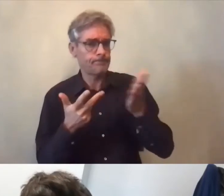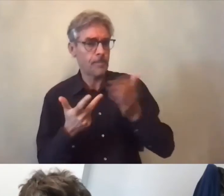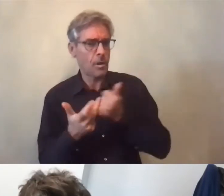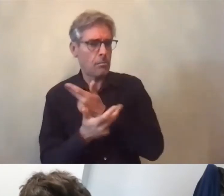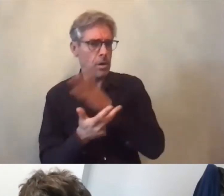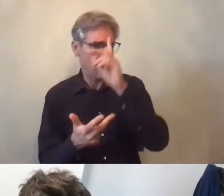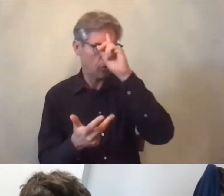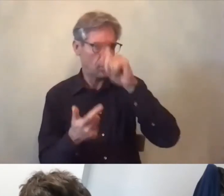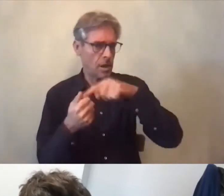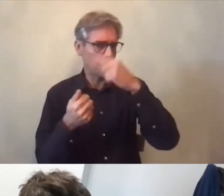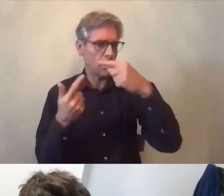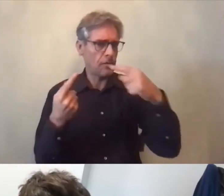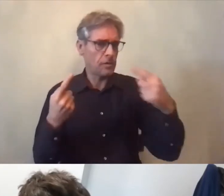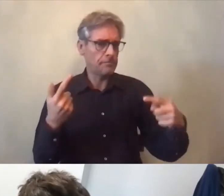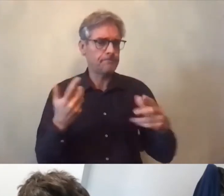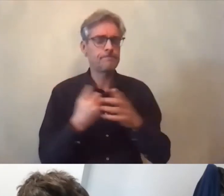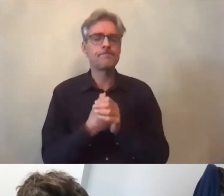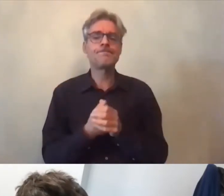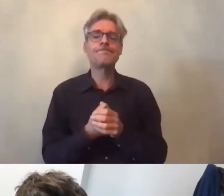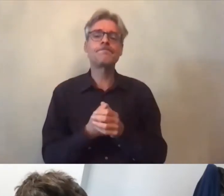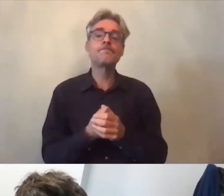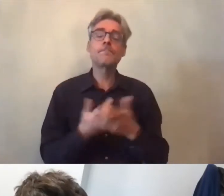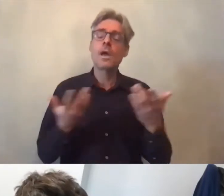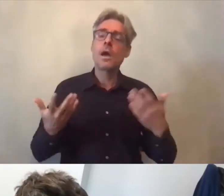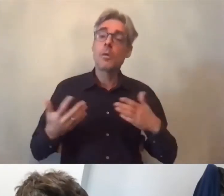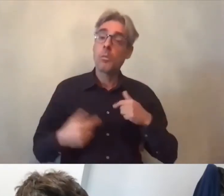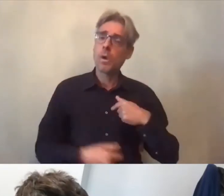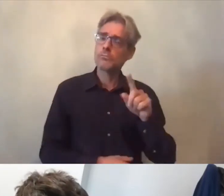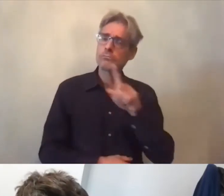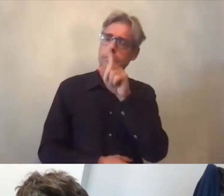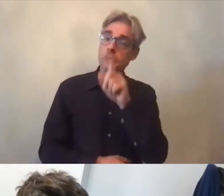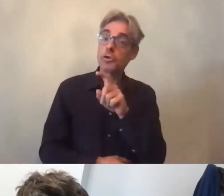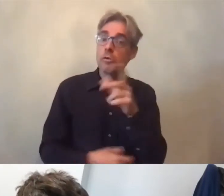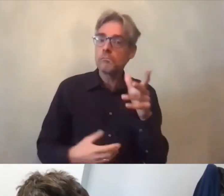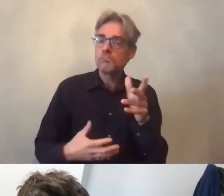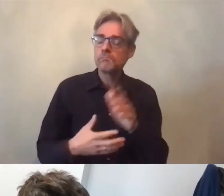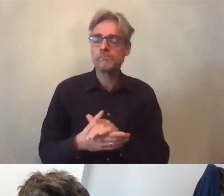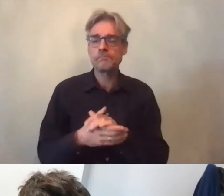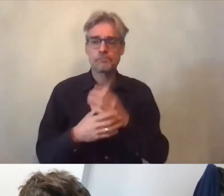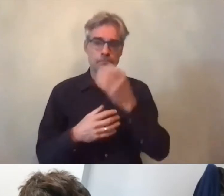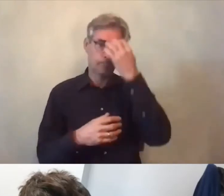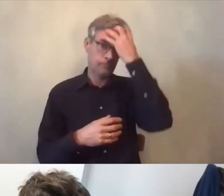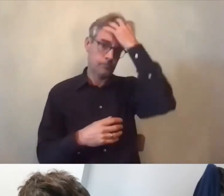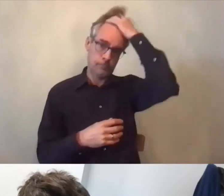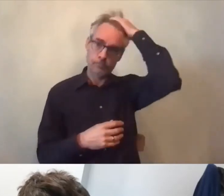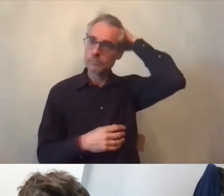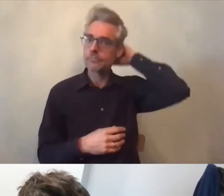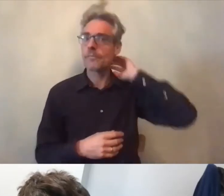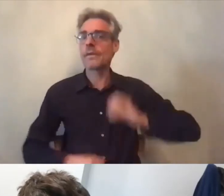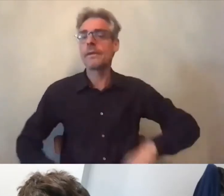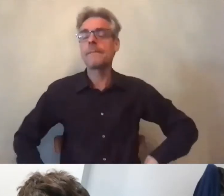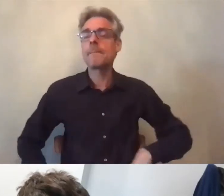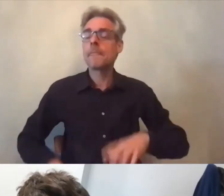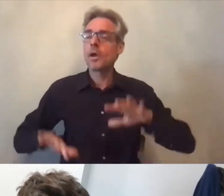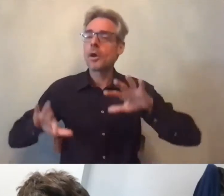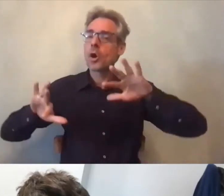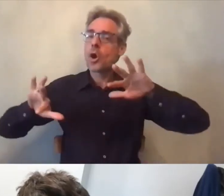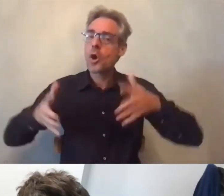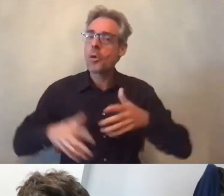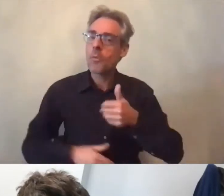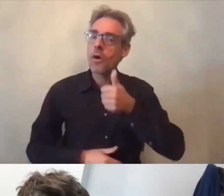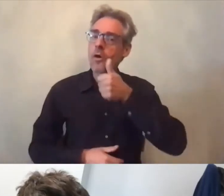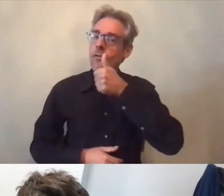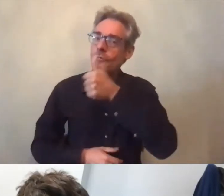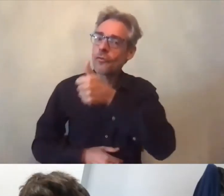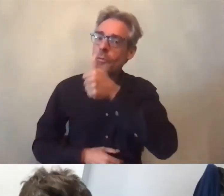et je m'interroge sur le fait que tout d'abord comment comment vous-même